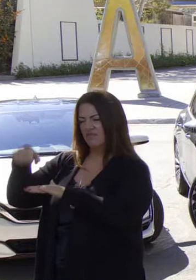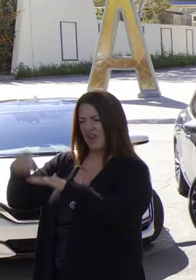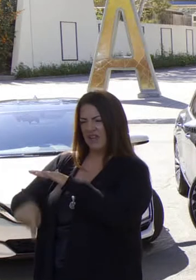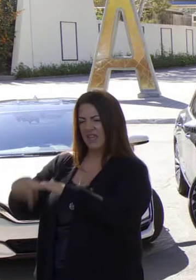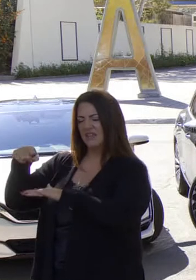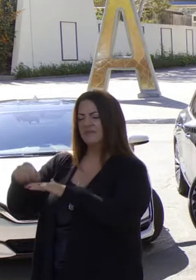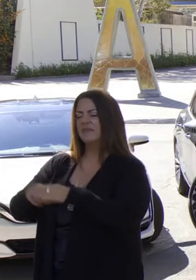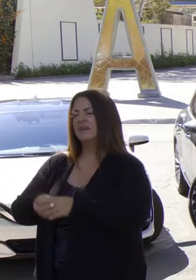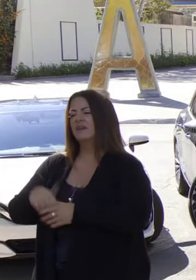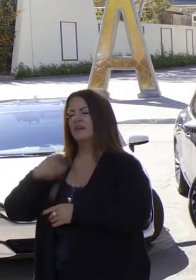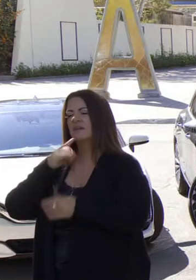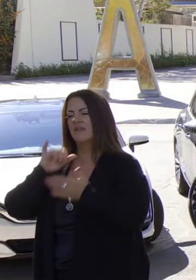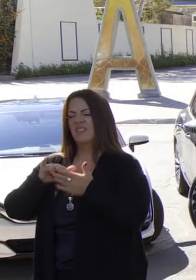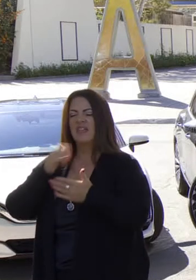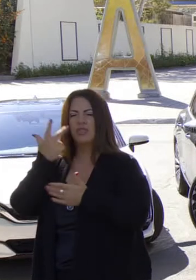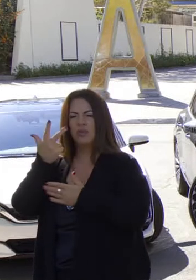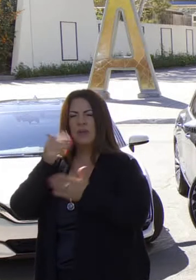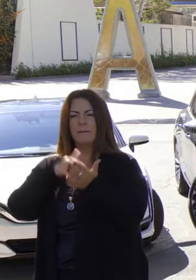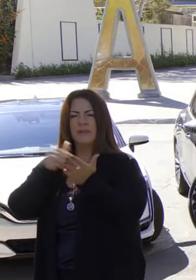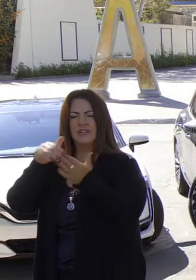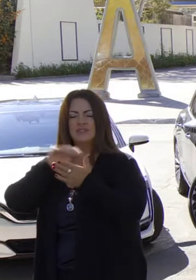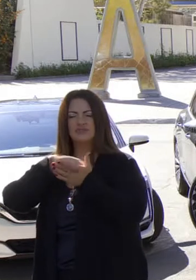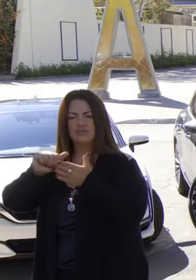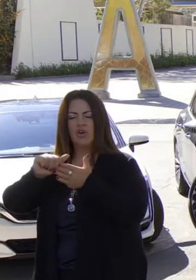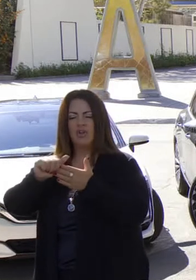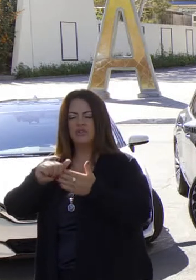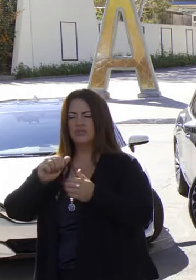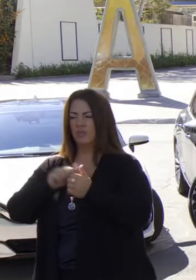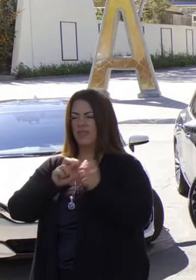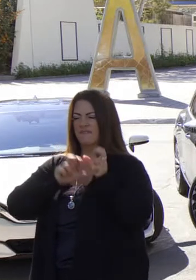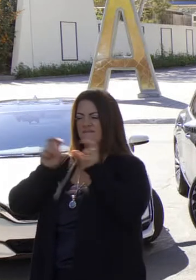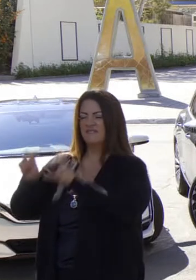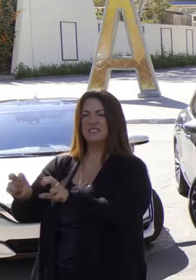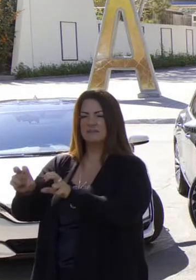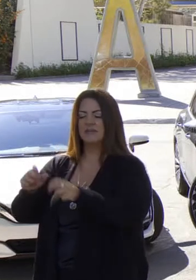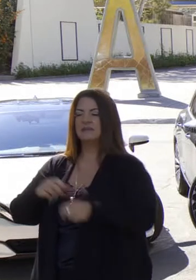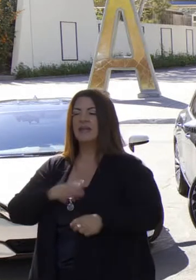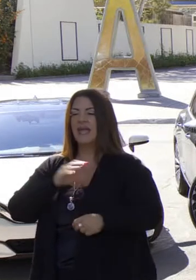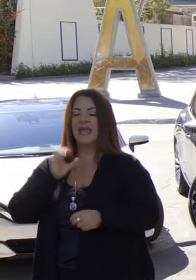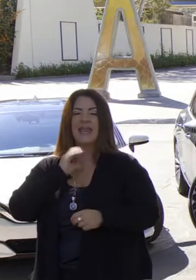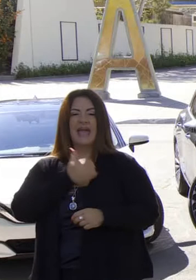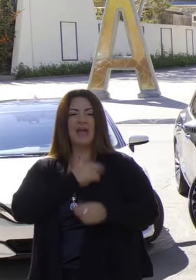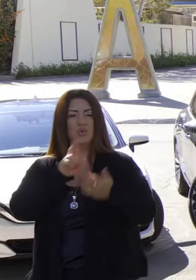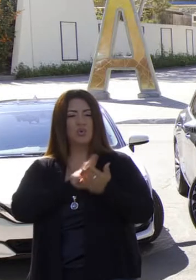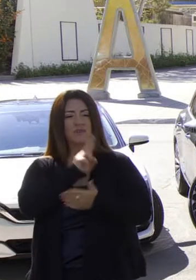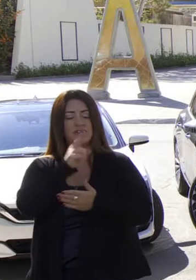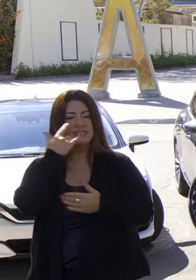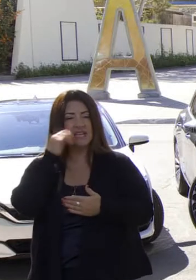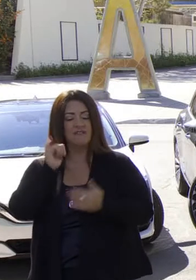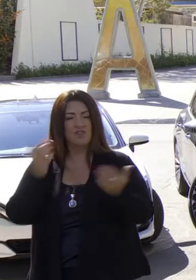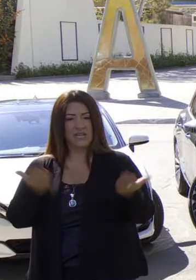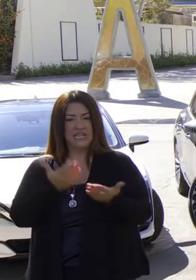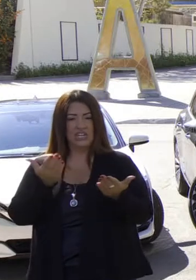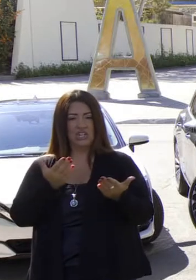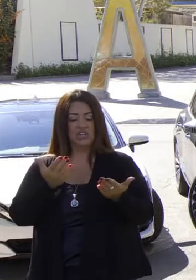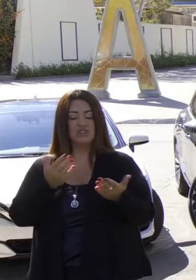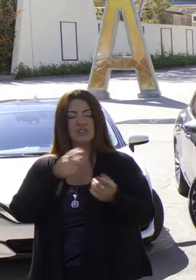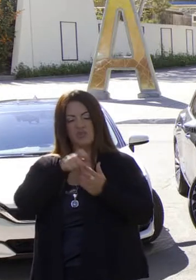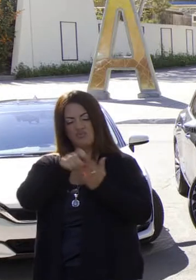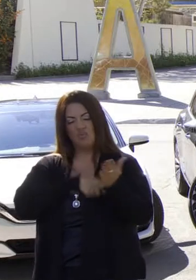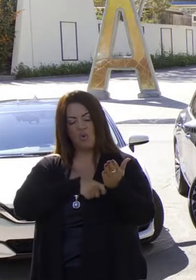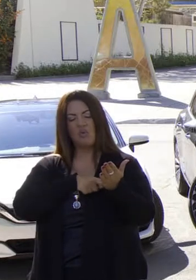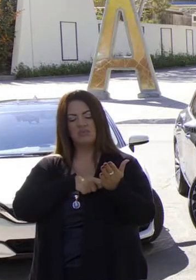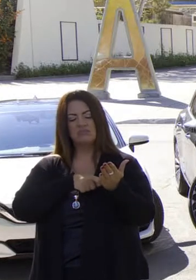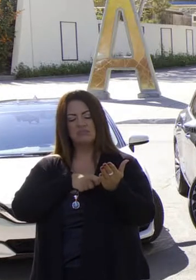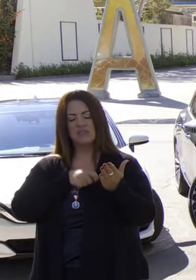hidráulica. Es reforzado por una inversión de 3 millones de dólares este estudio, encabezado por la